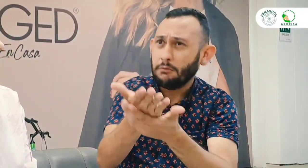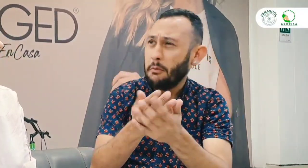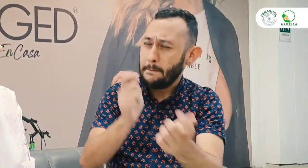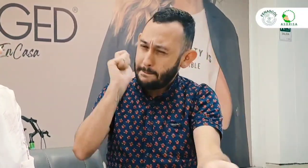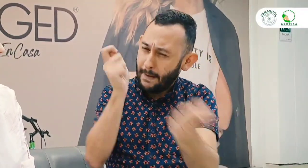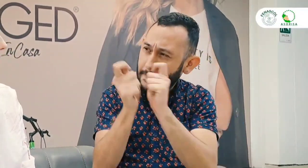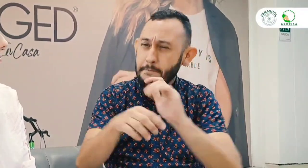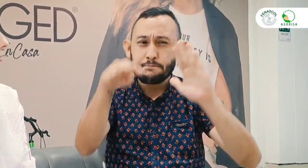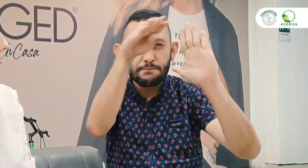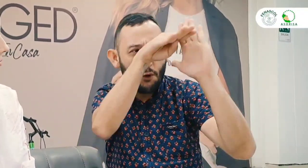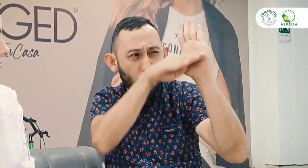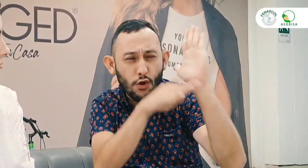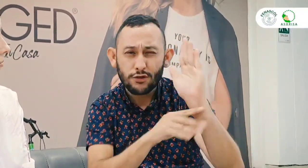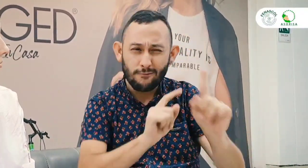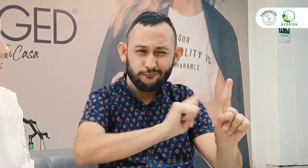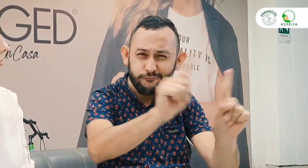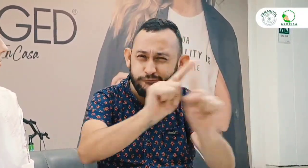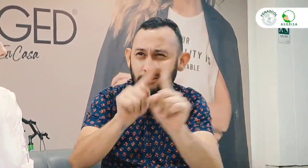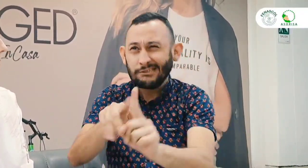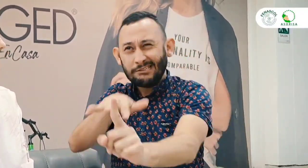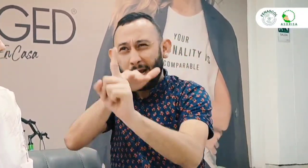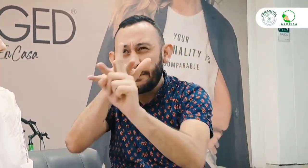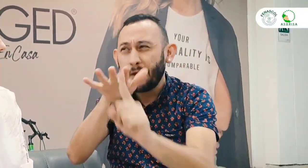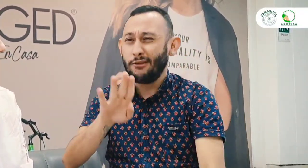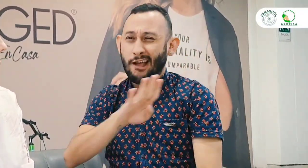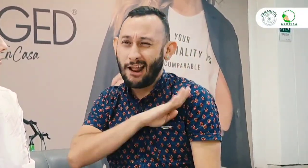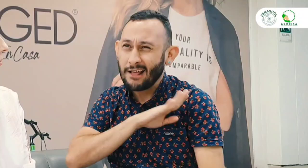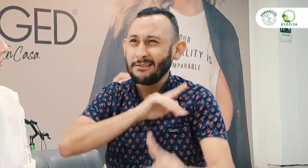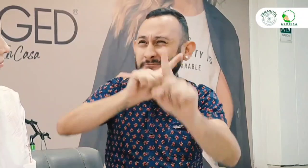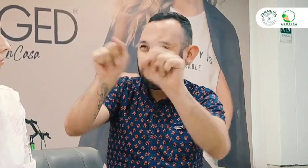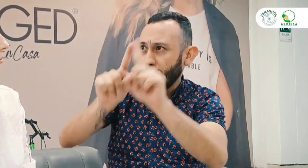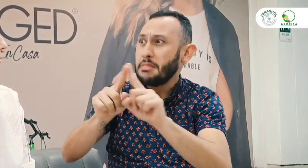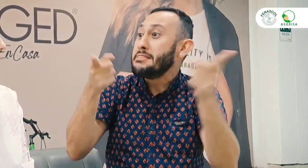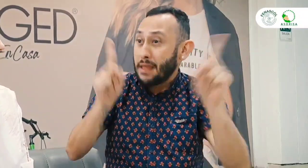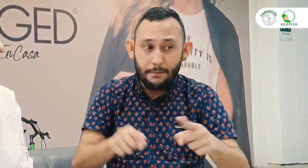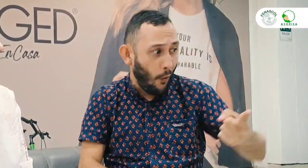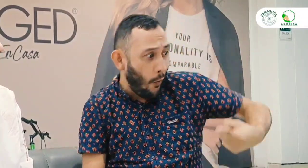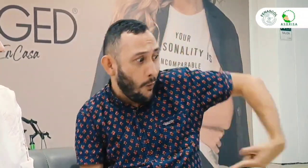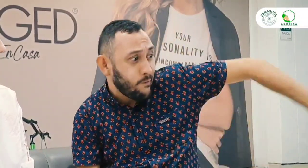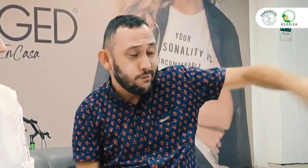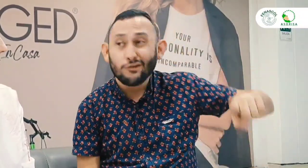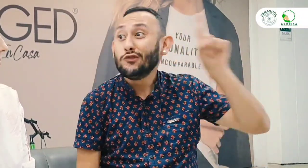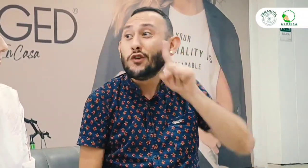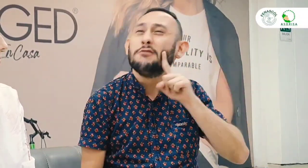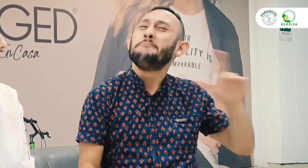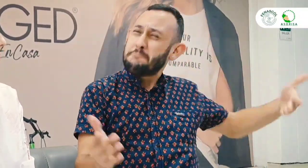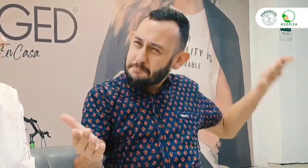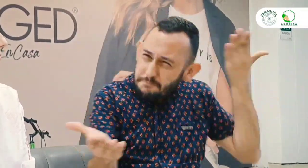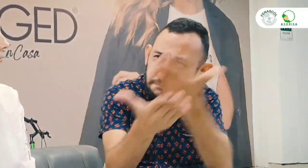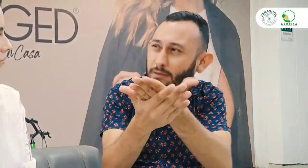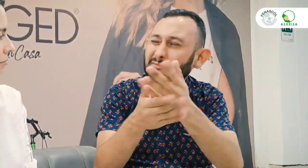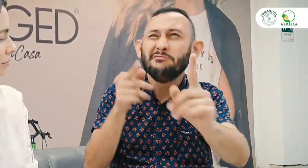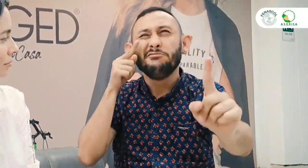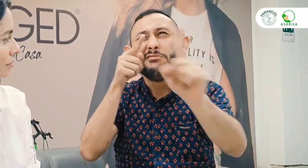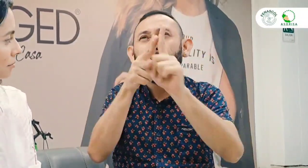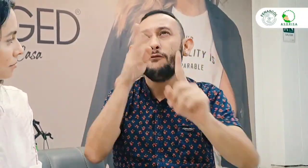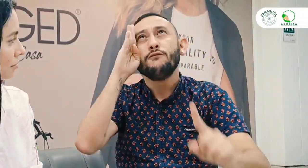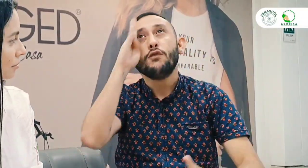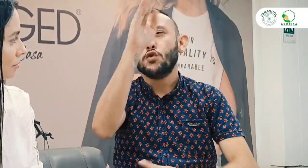para generar cambios en la política pública, incidencia en diferentes espacios como alcaldías, pero en general en todos los sordos pueden